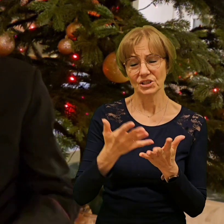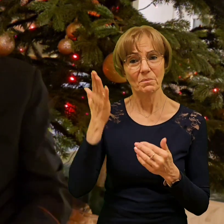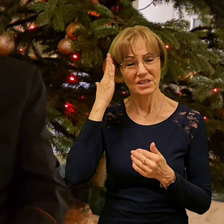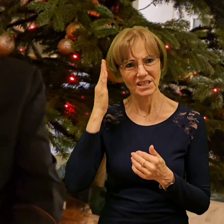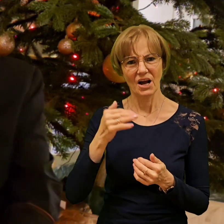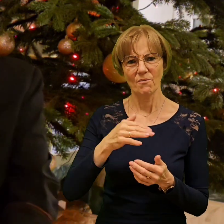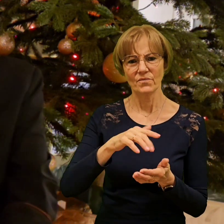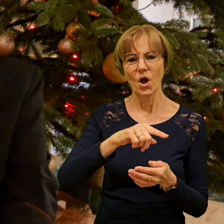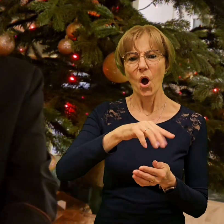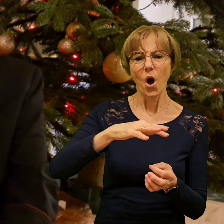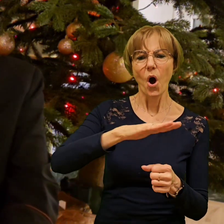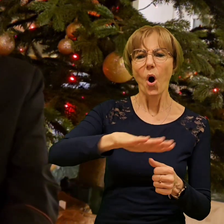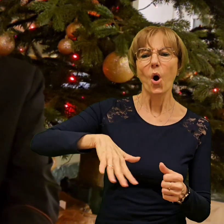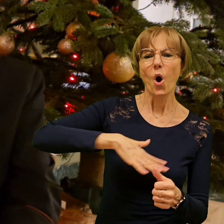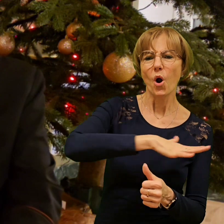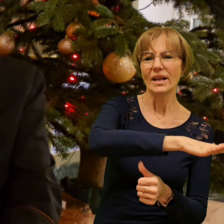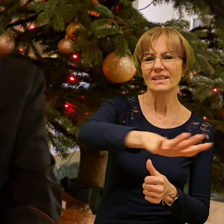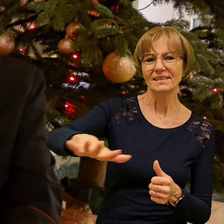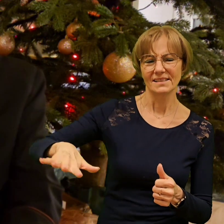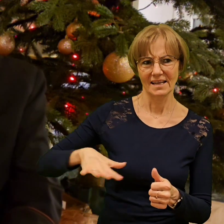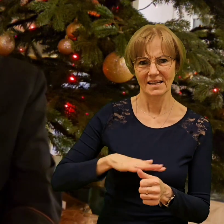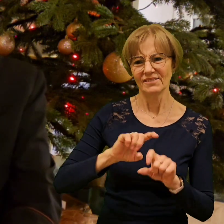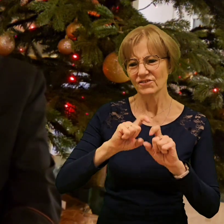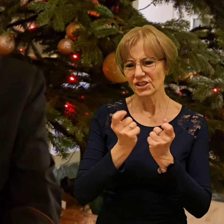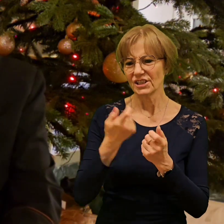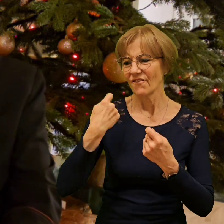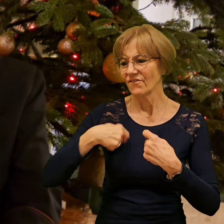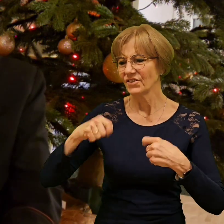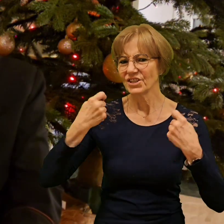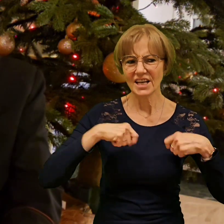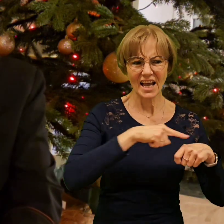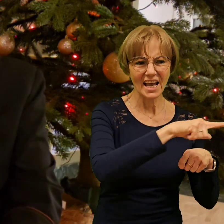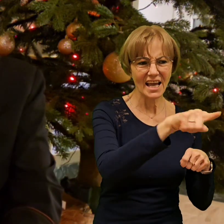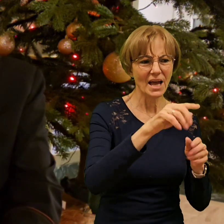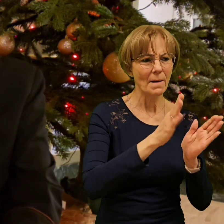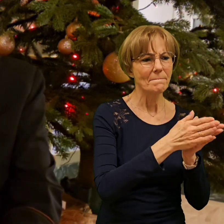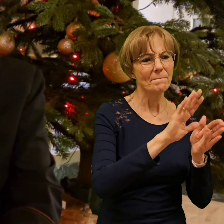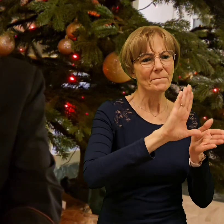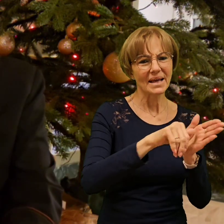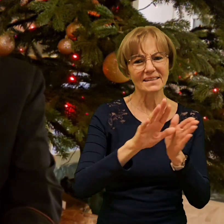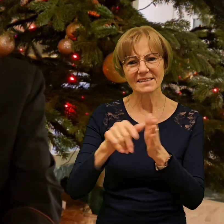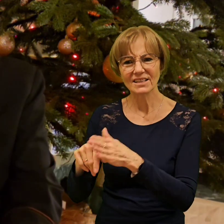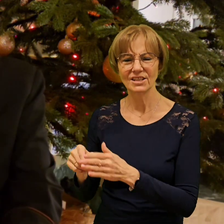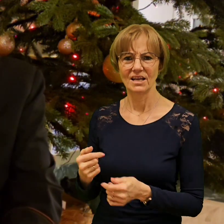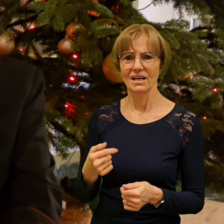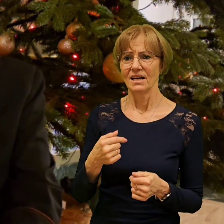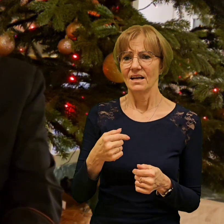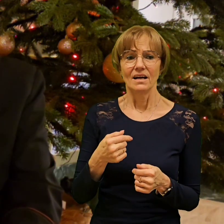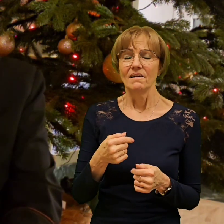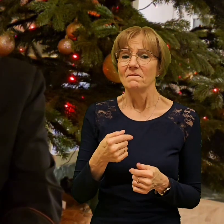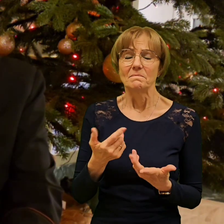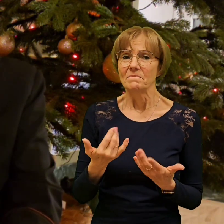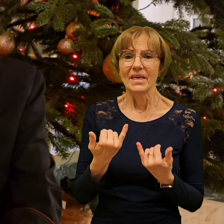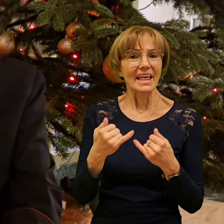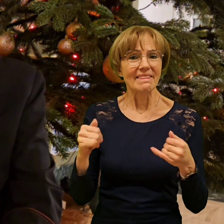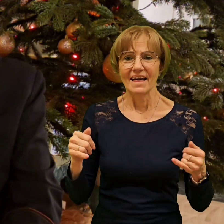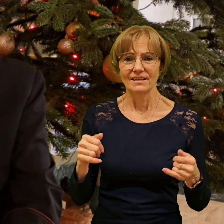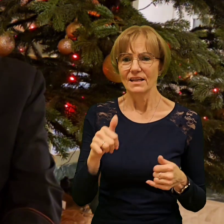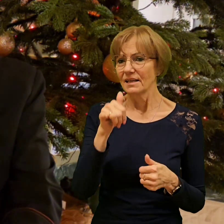okolicę, wioski do ochowa. Czego nigdy nie dałoby się zrobić